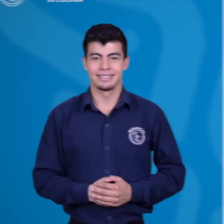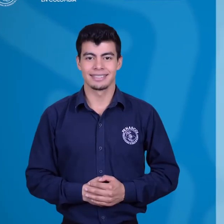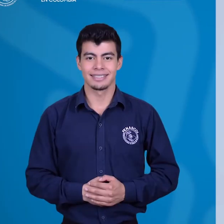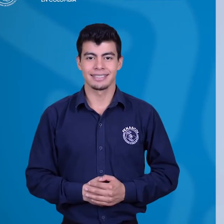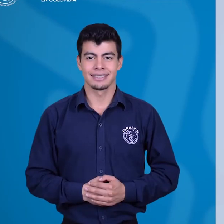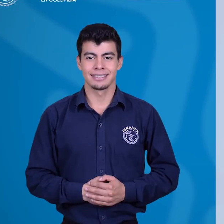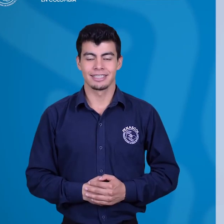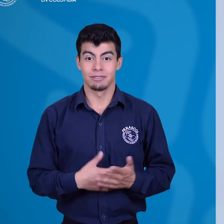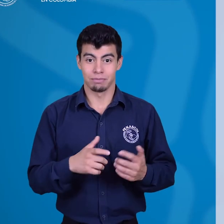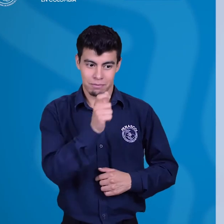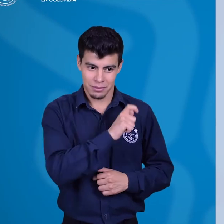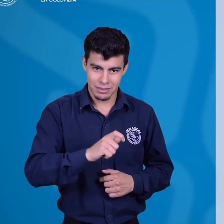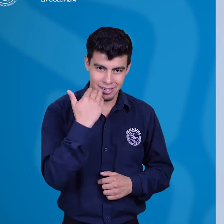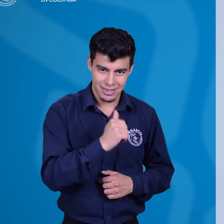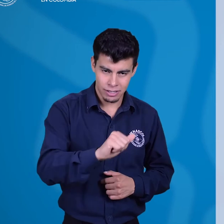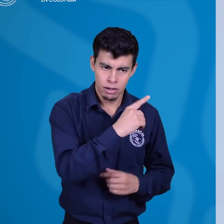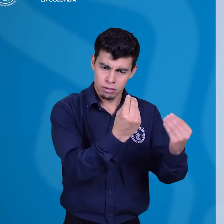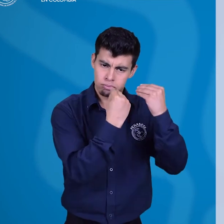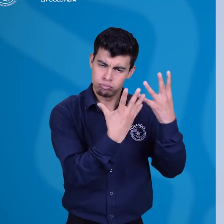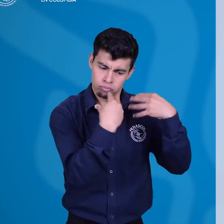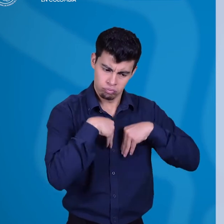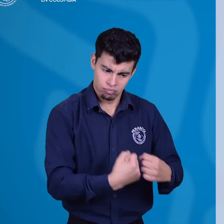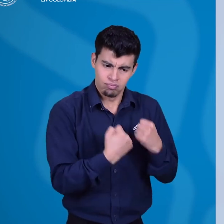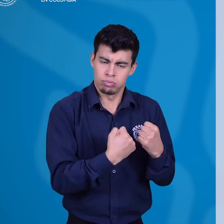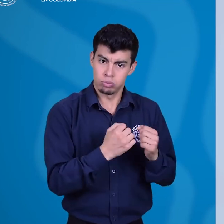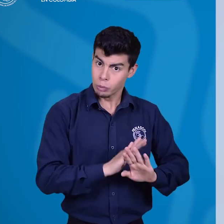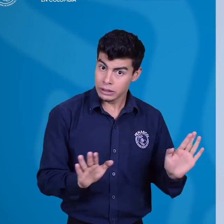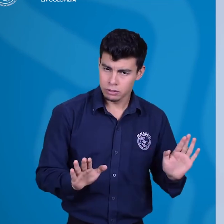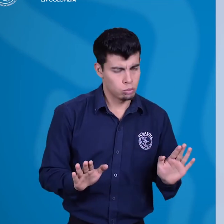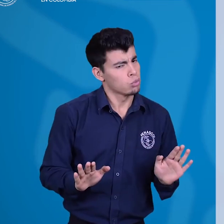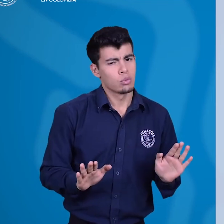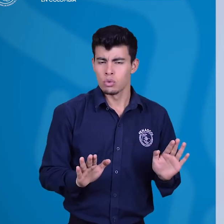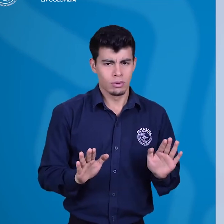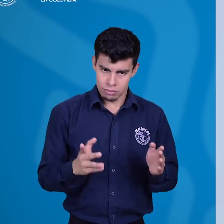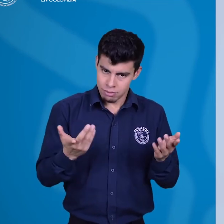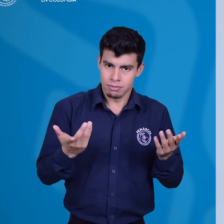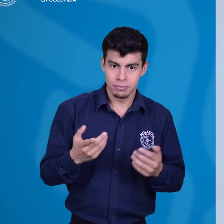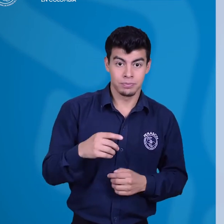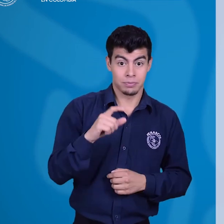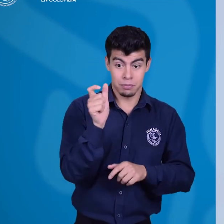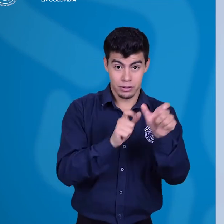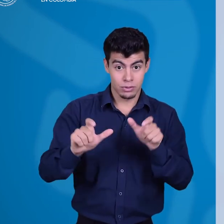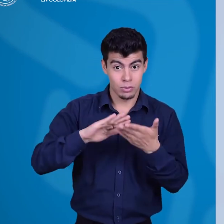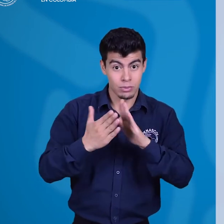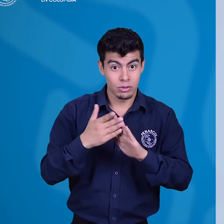Este ejercicio ha de venir acompañado de espacios para la reflexión al interior de la comunidad